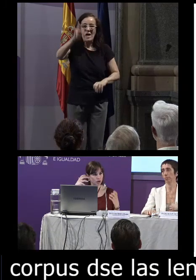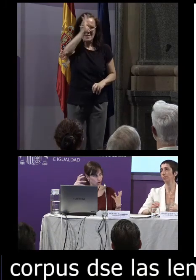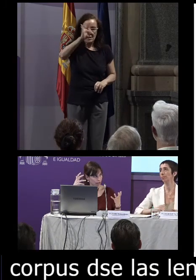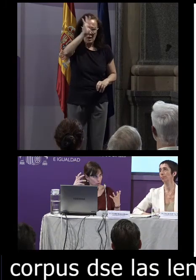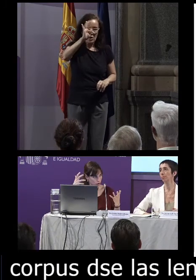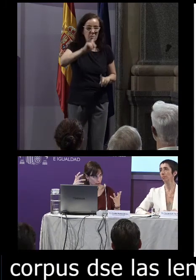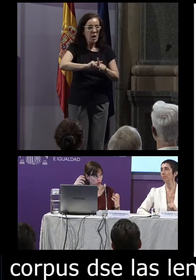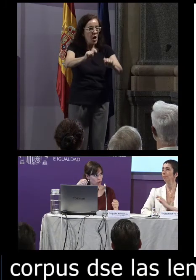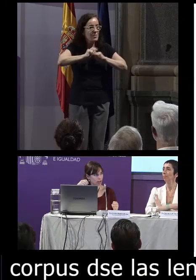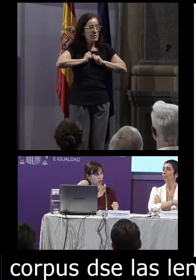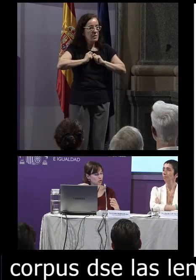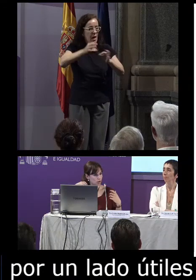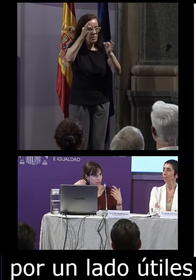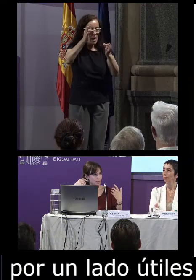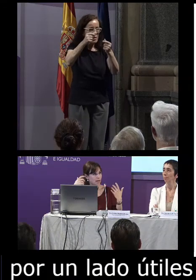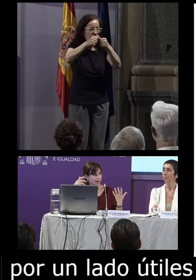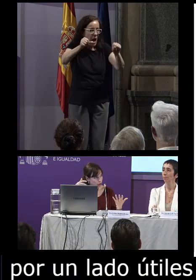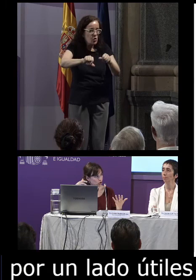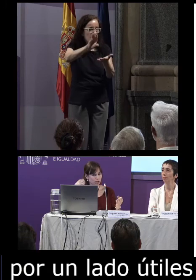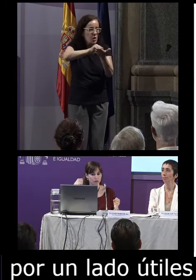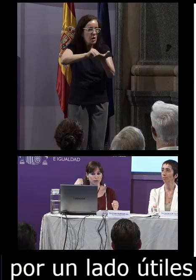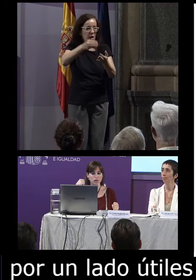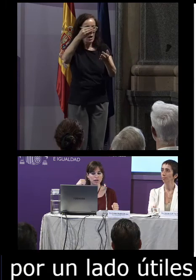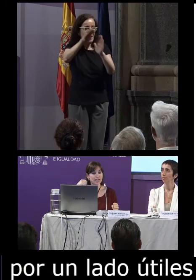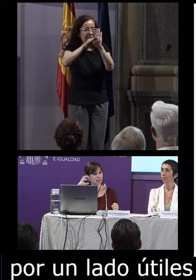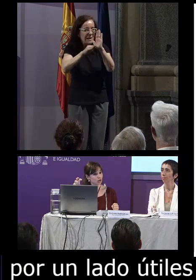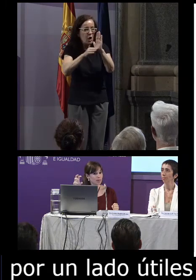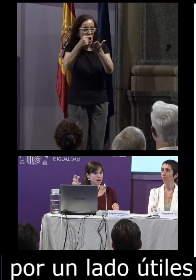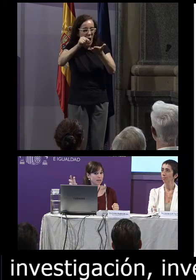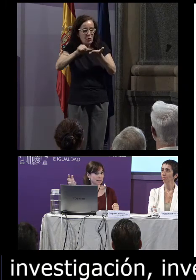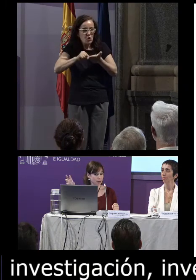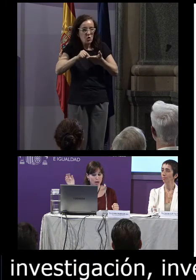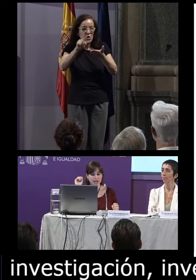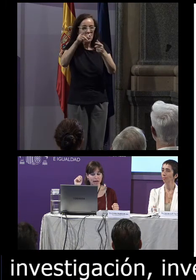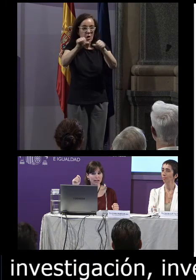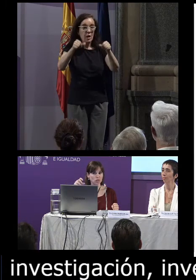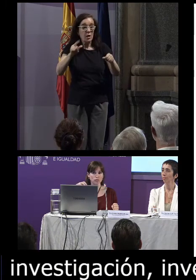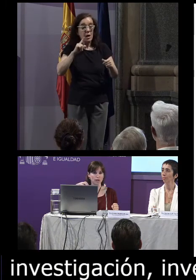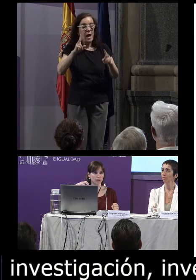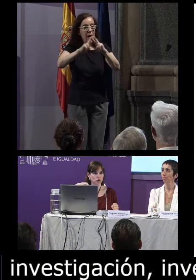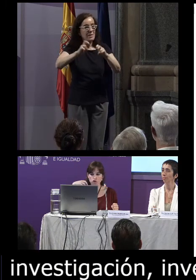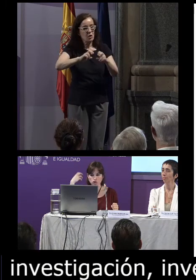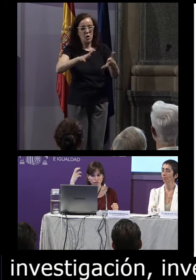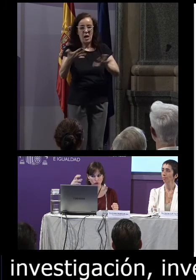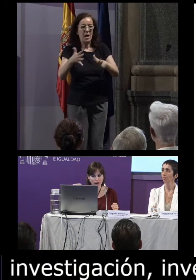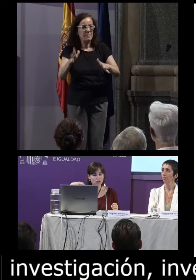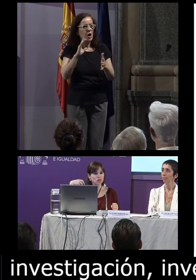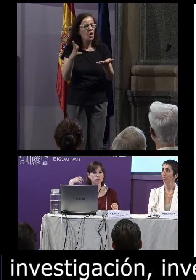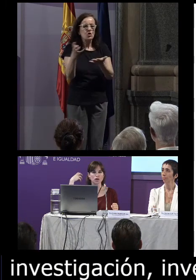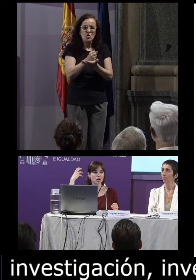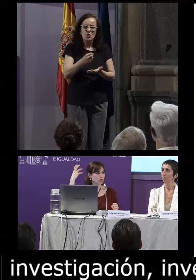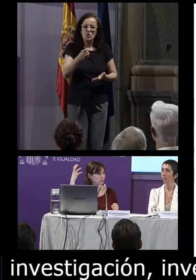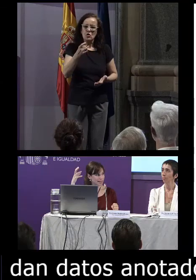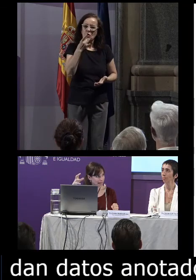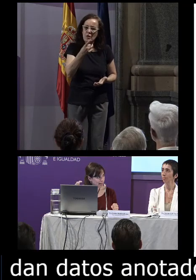porque nos dan unos datos anotados unos criterios de anotación sino también la investigación aplicada a todos los diccionarios